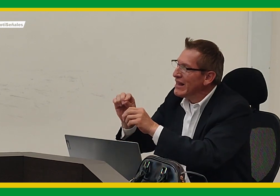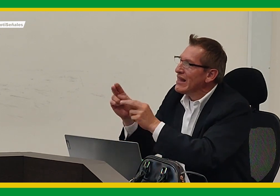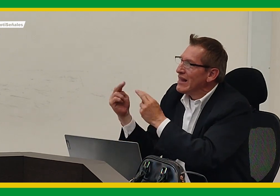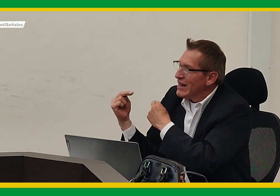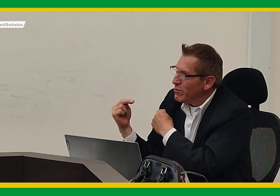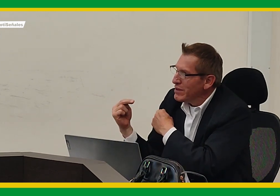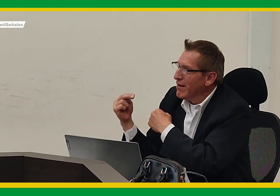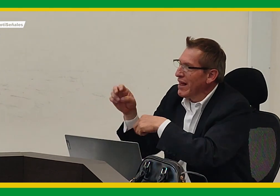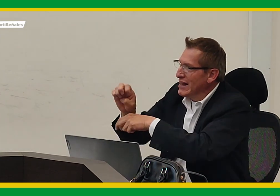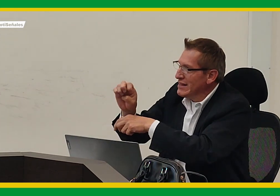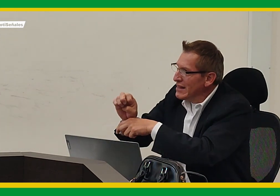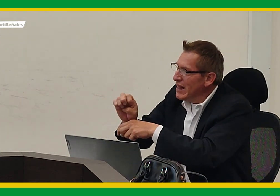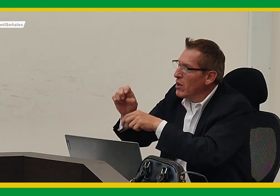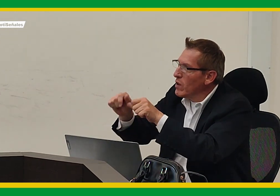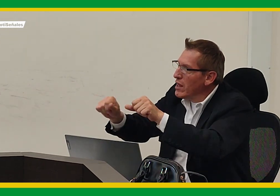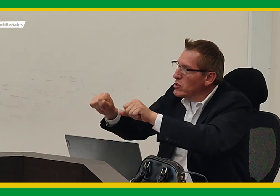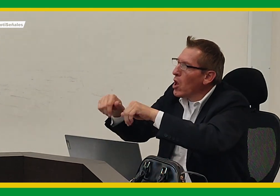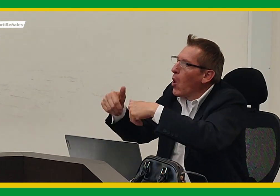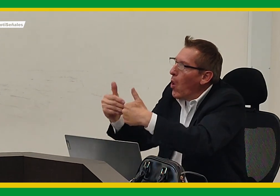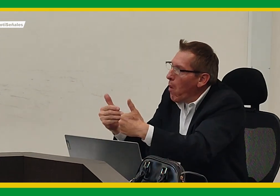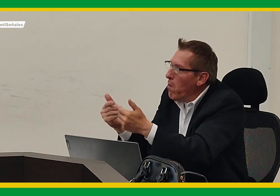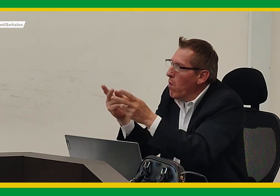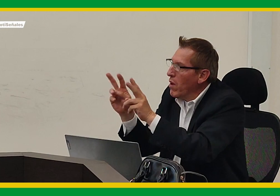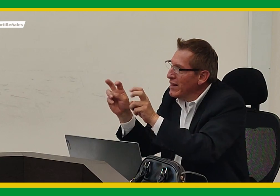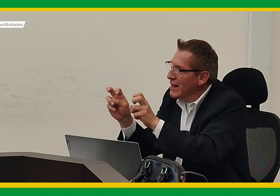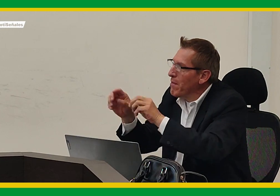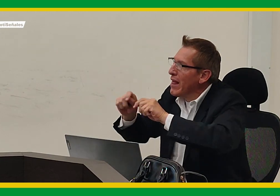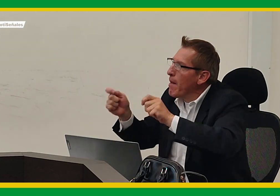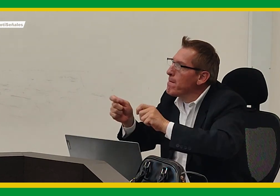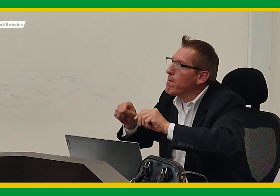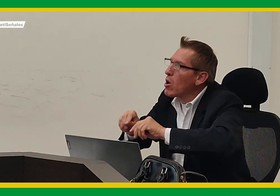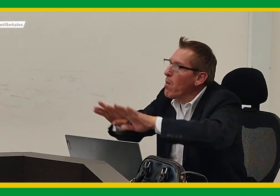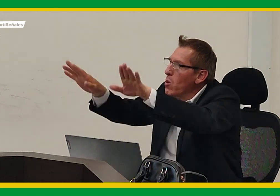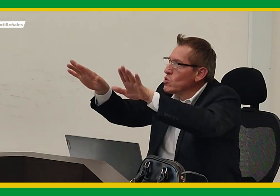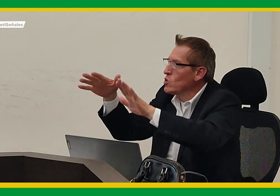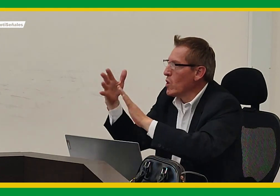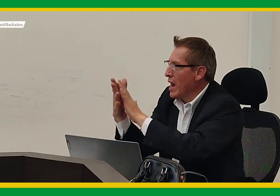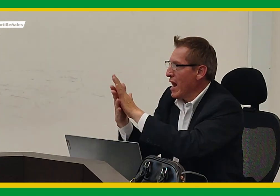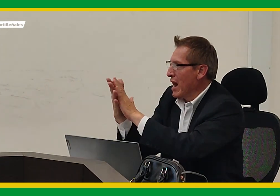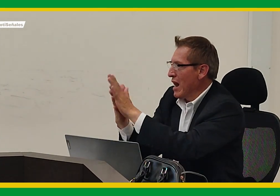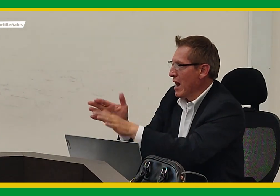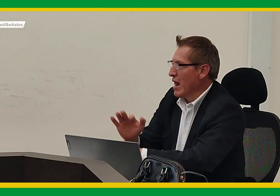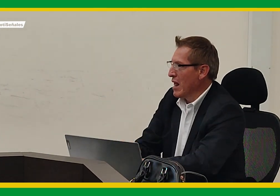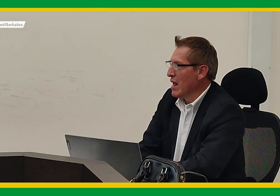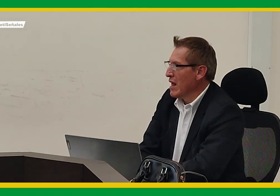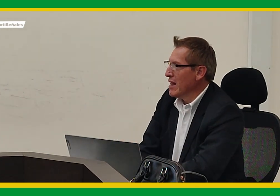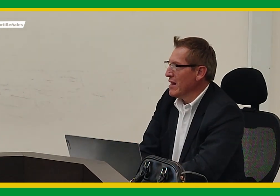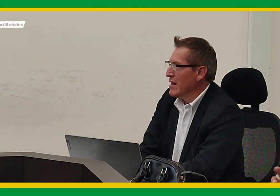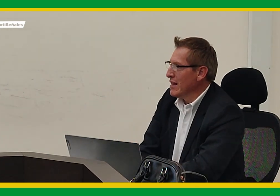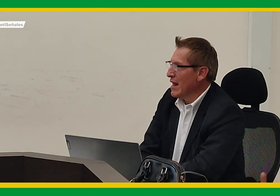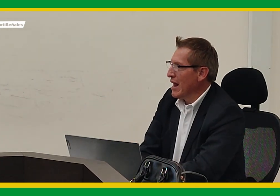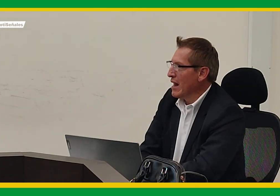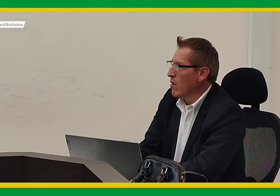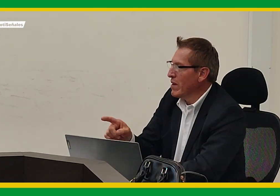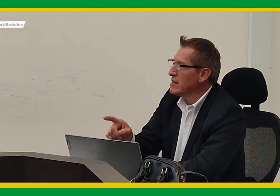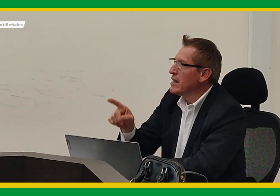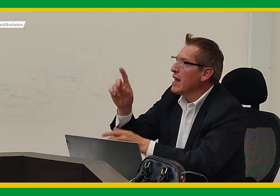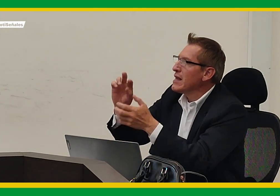mismas quién tendría la responsabilidad de la divulgación de la lengua de señas. Estoy hablando del artículo cuarto y